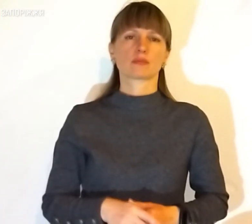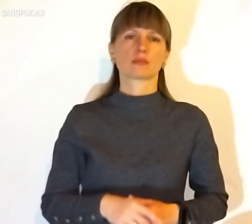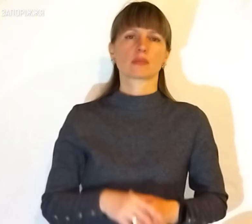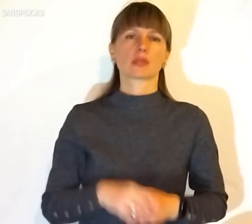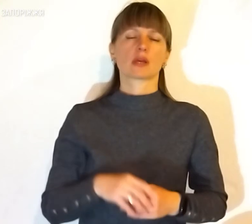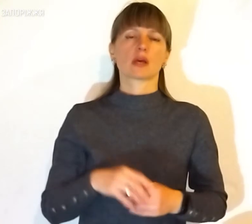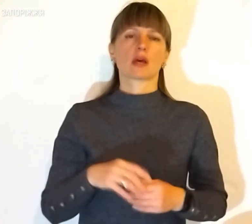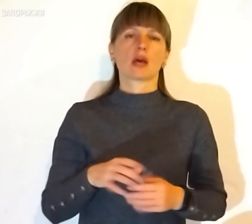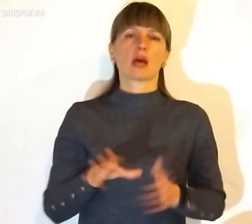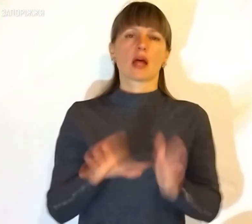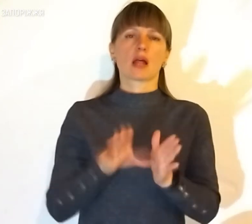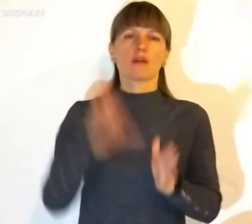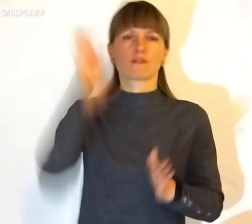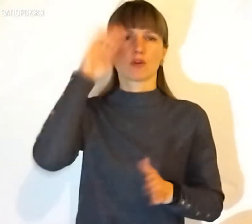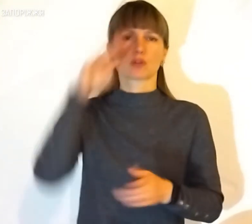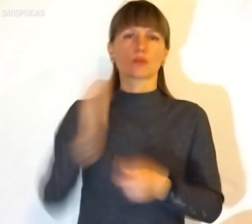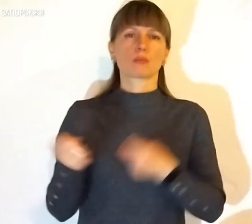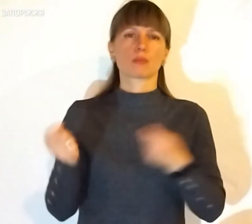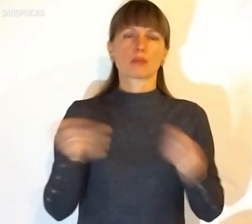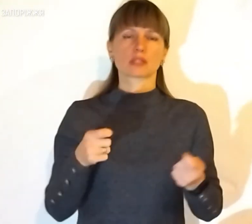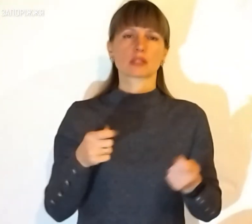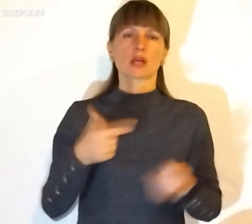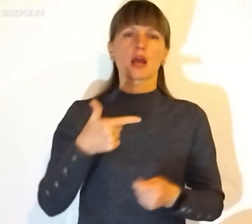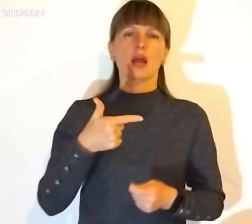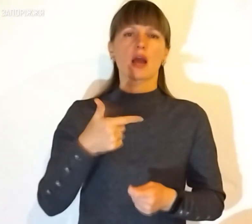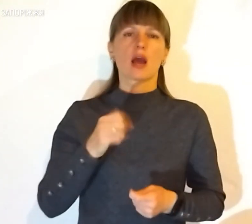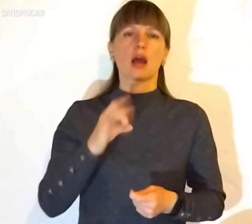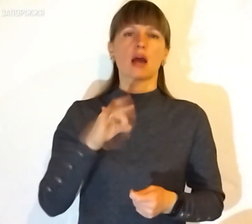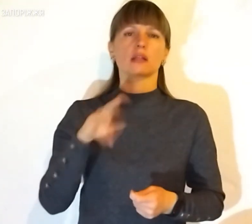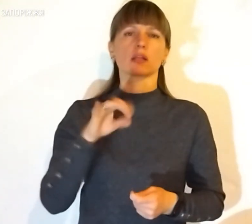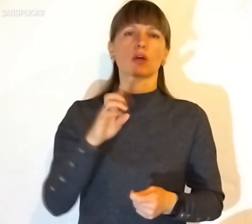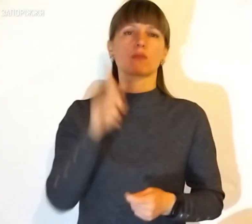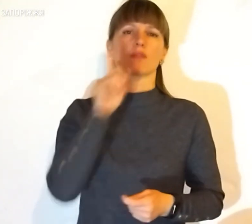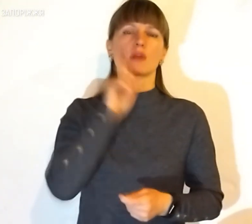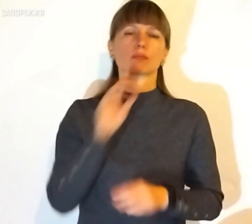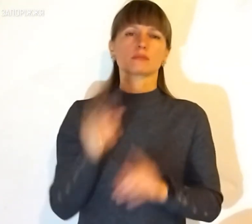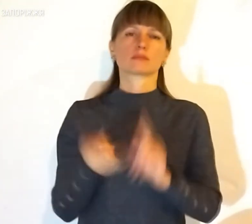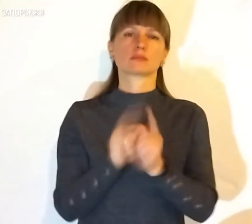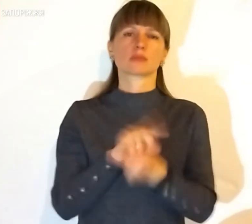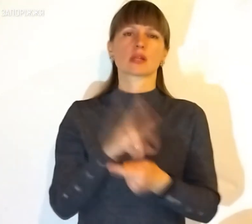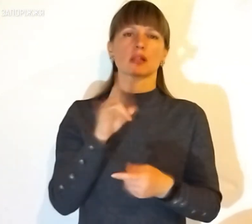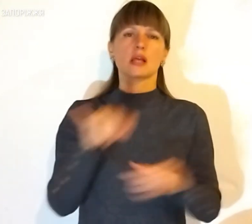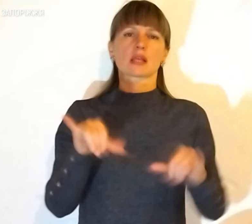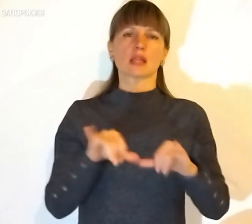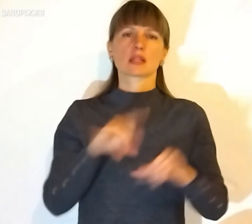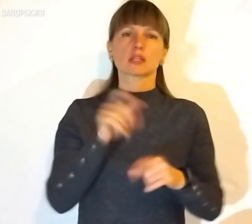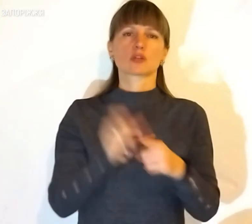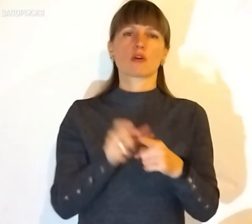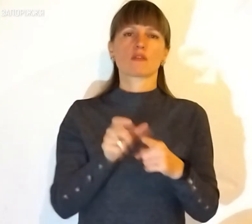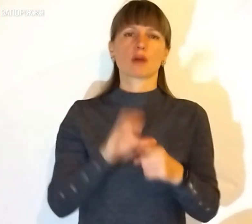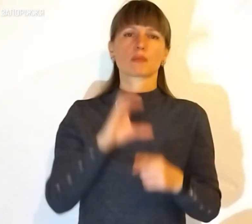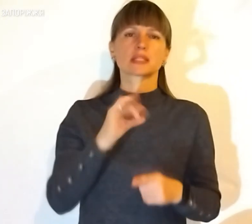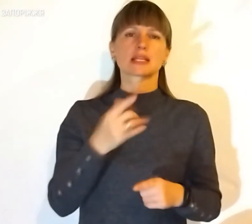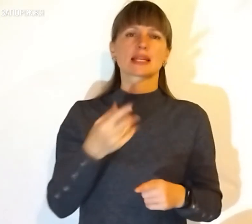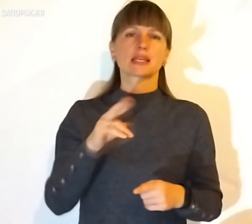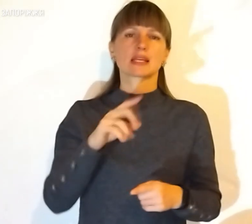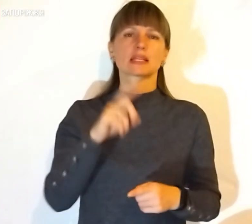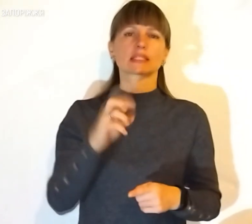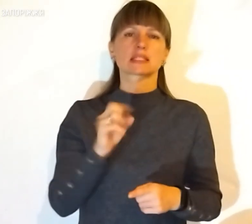Електро та водопостачання. Гардероб тимчасово переобладнали на їдальню. За словами Сергія Забовонського, у